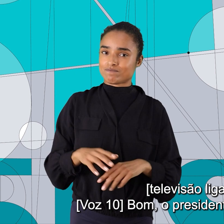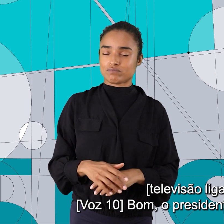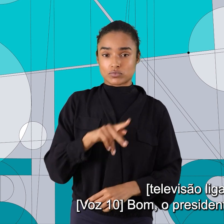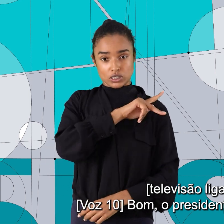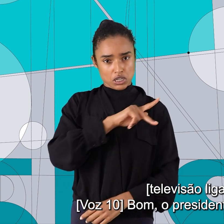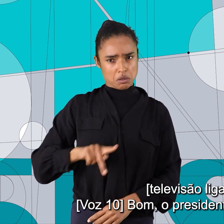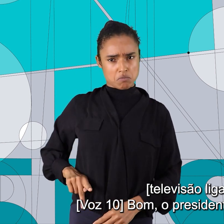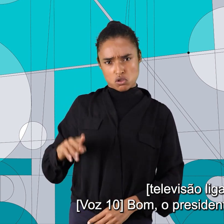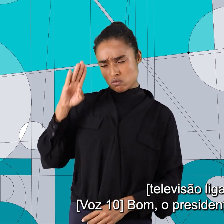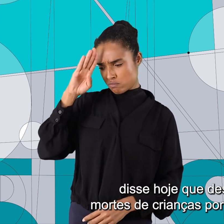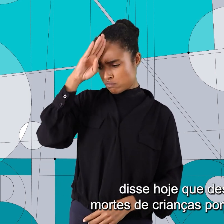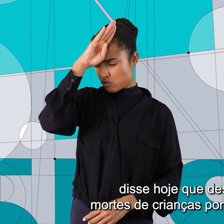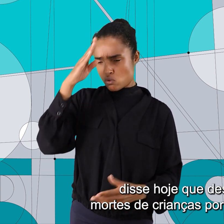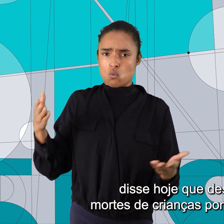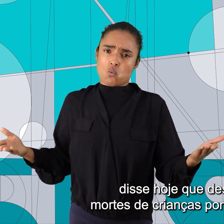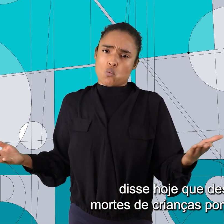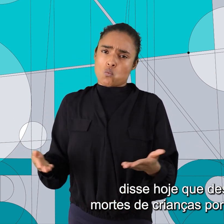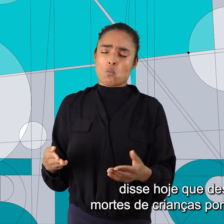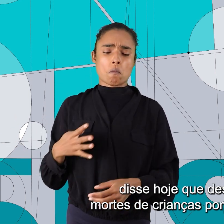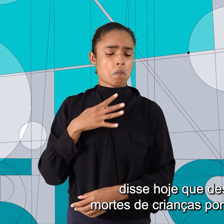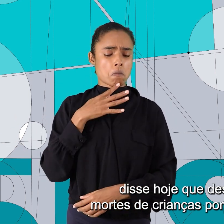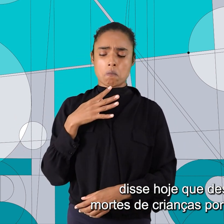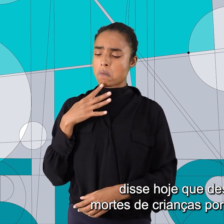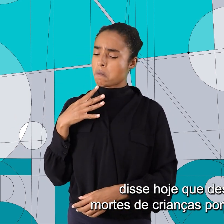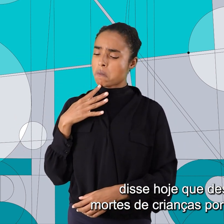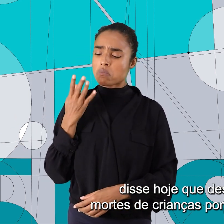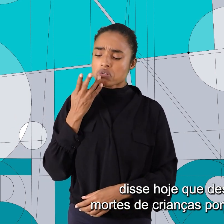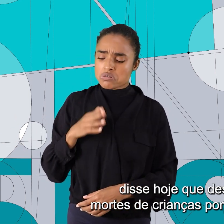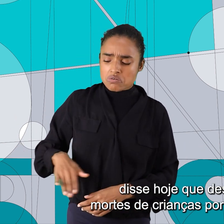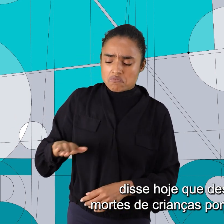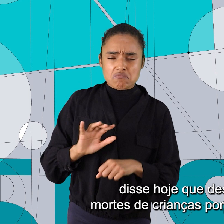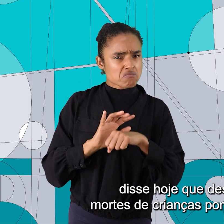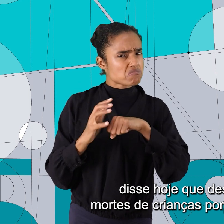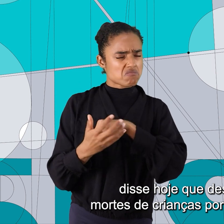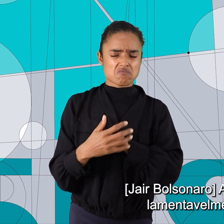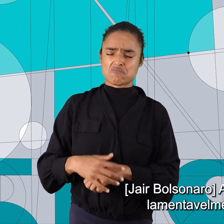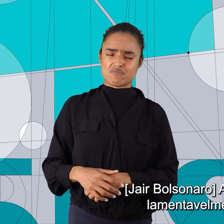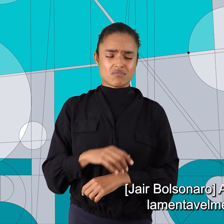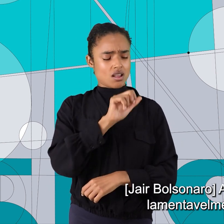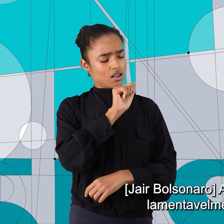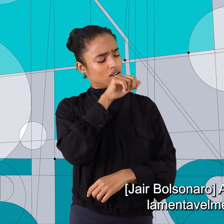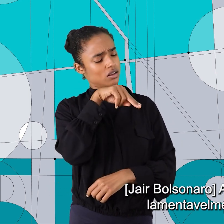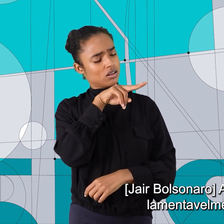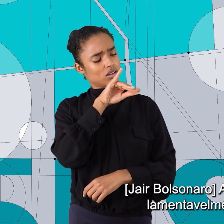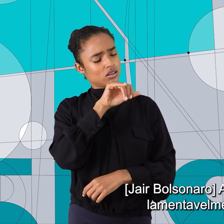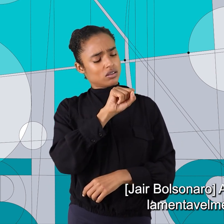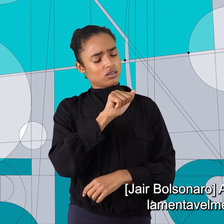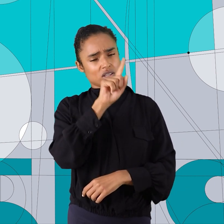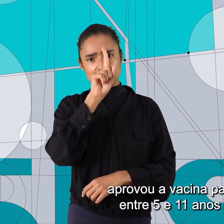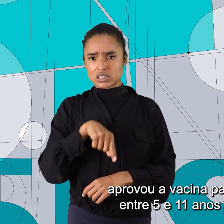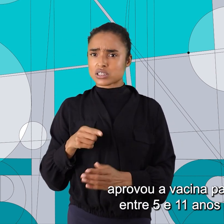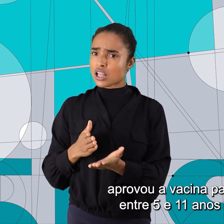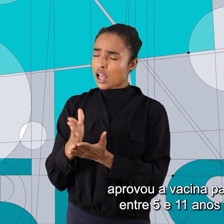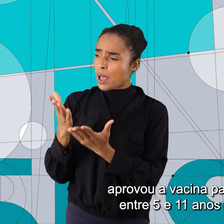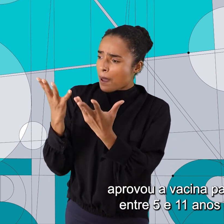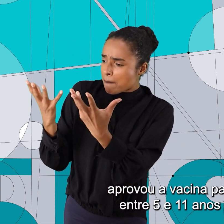Bom, o presidente Jair Bolsonaro disse hoje que desconhece mortes de crianças por coronavírus. A Anvisa lamentavelmente